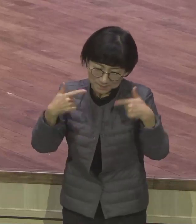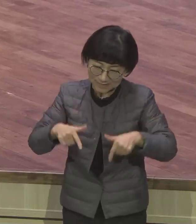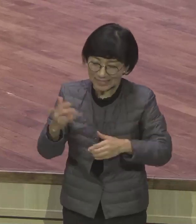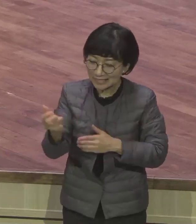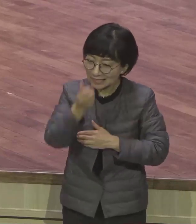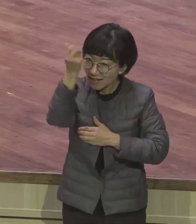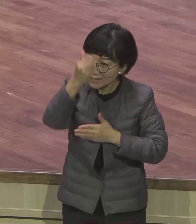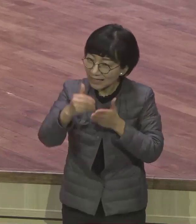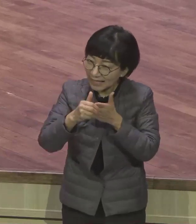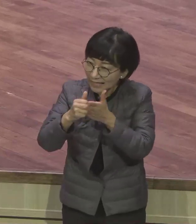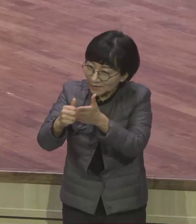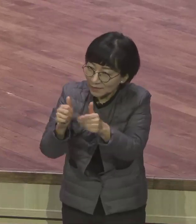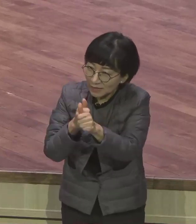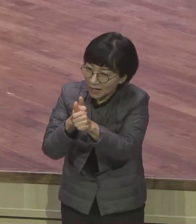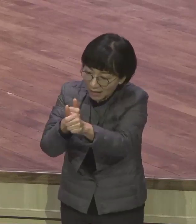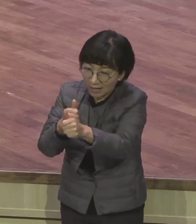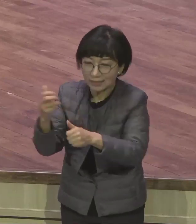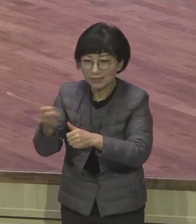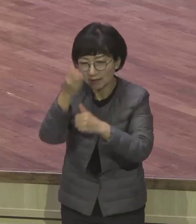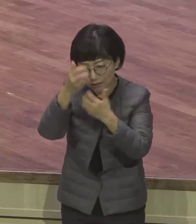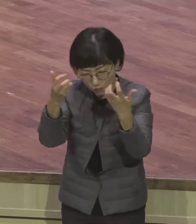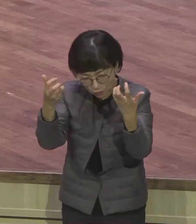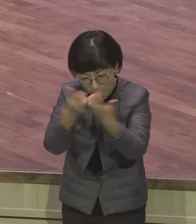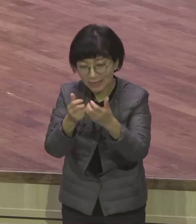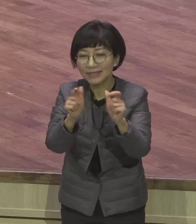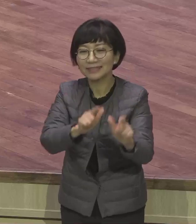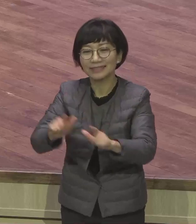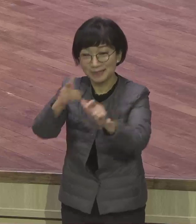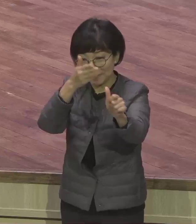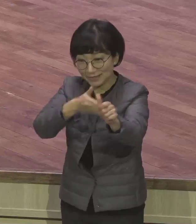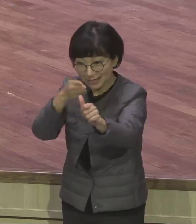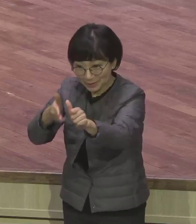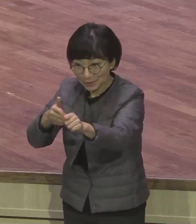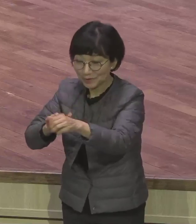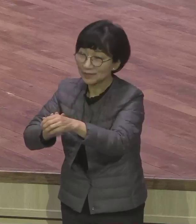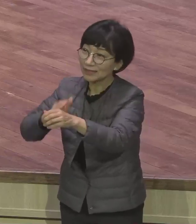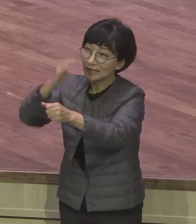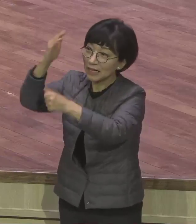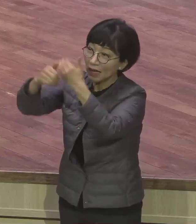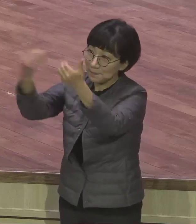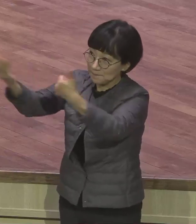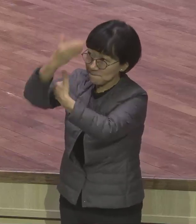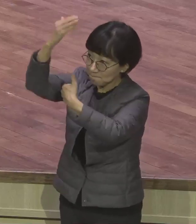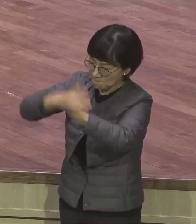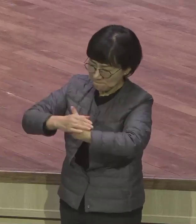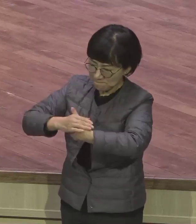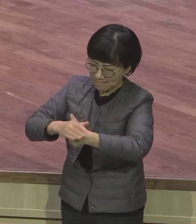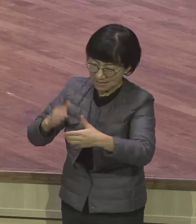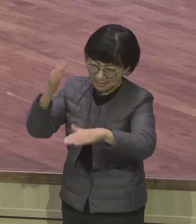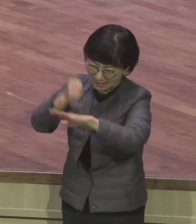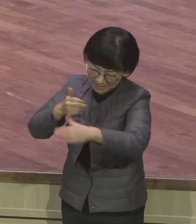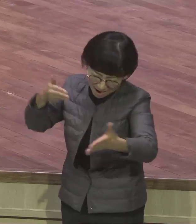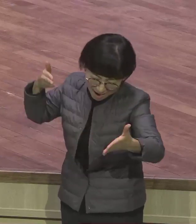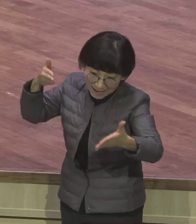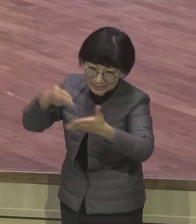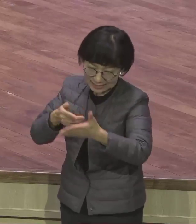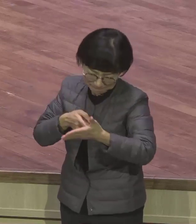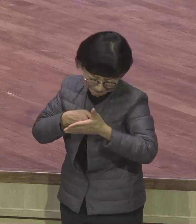인도받으며 성령 충만한 삶을 살면서 사명의 완주자들 다 되시기를 제물어 축복합니다